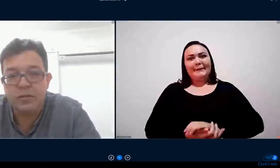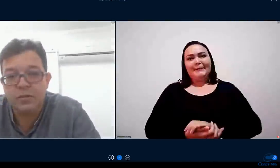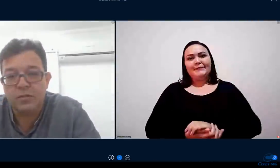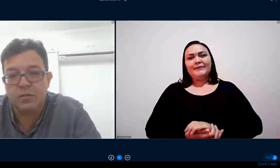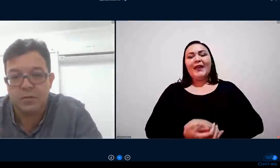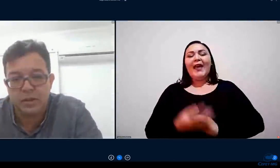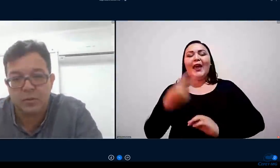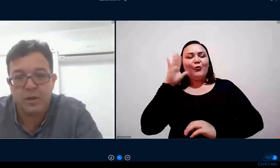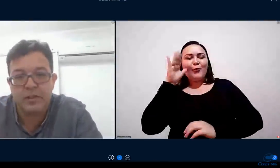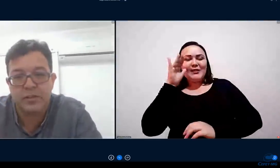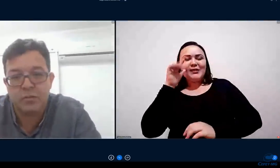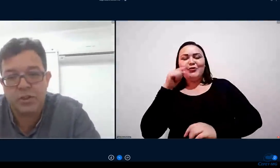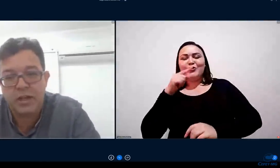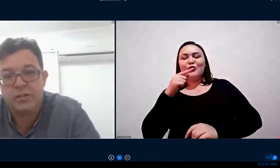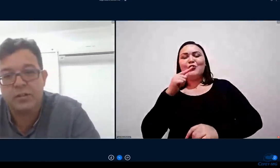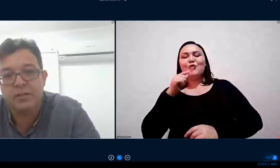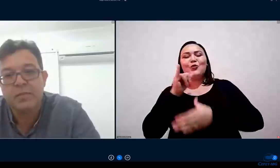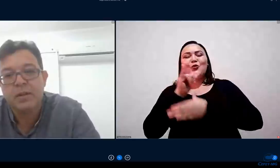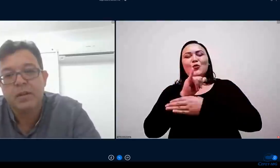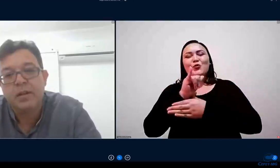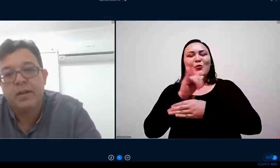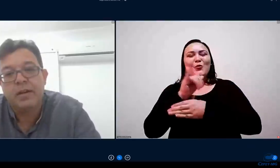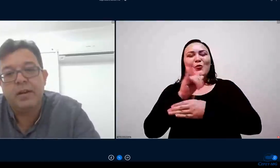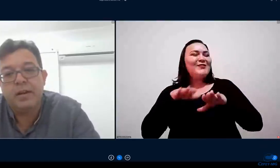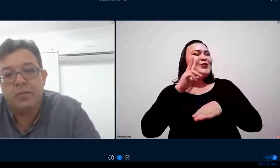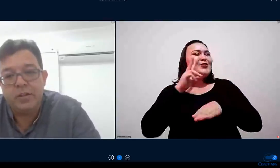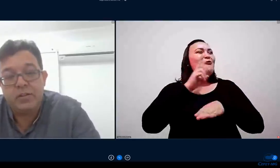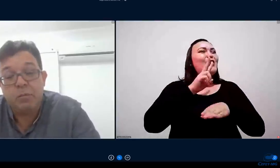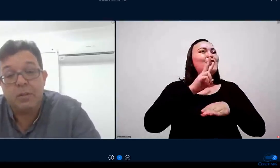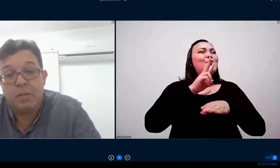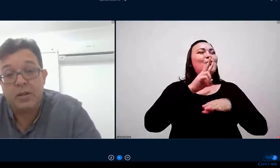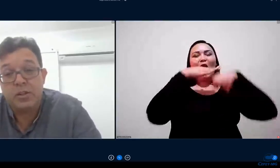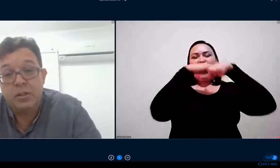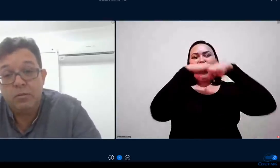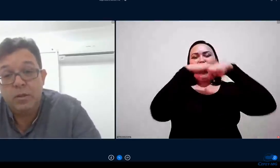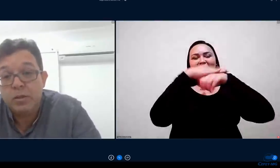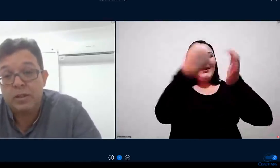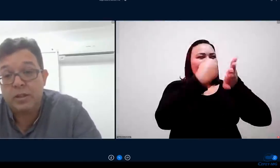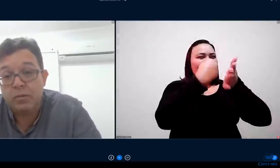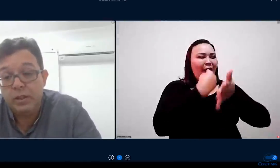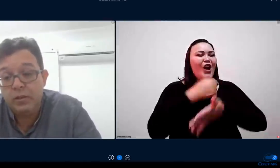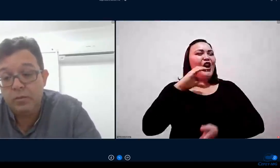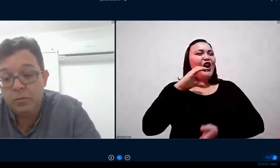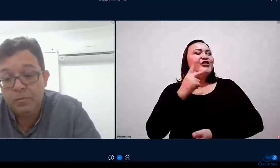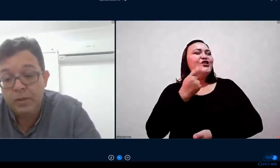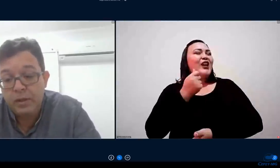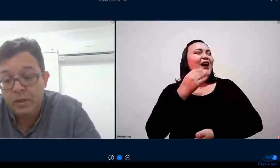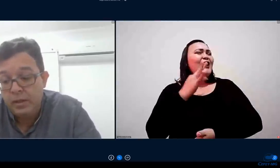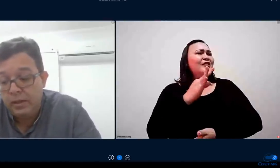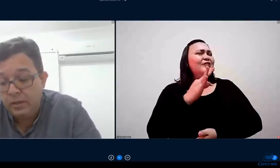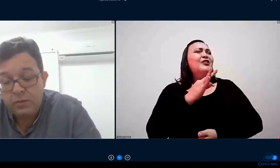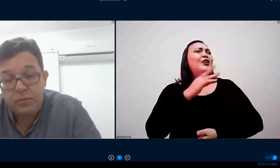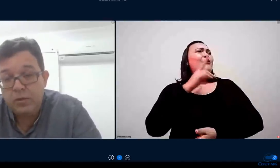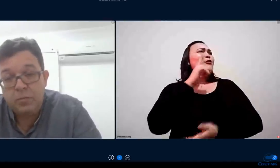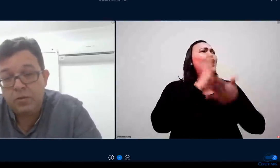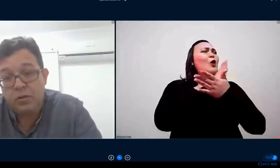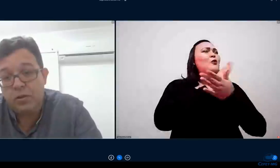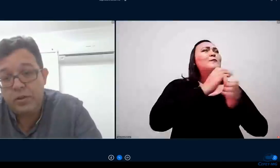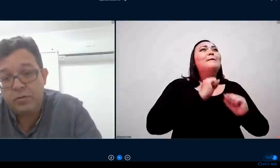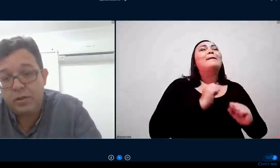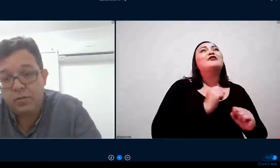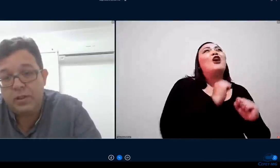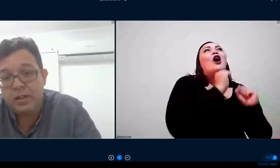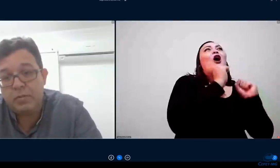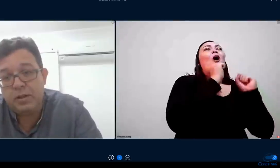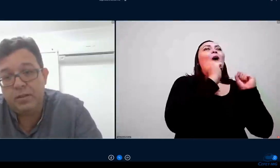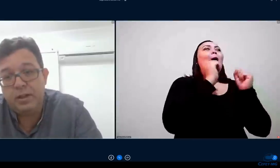youtube às vezes tô dando uma olhadinha no chat né eu vejo que há muita paixão há muito antagonismo e isso é um fenômeno